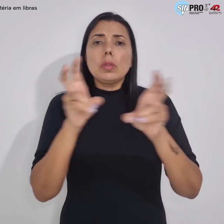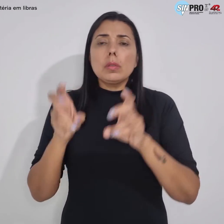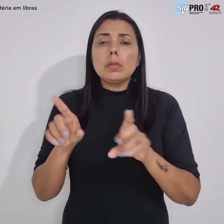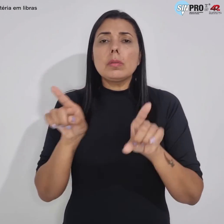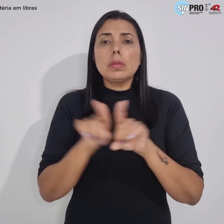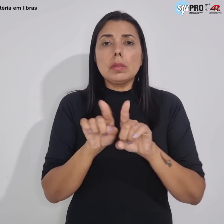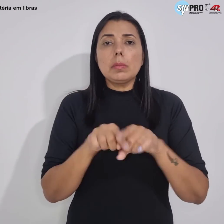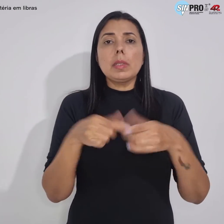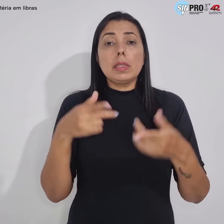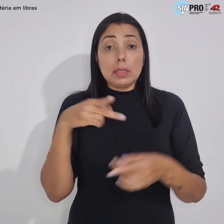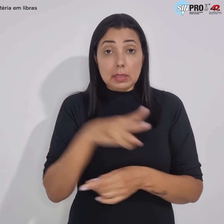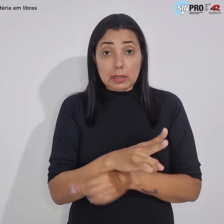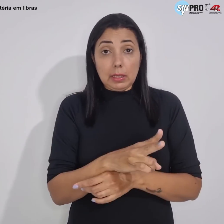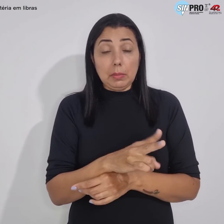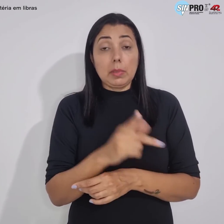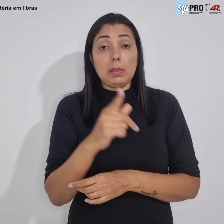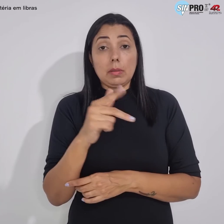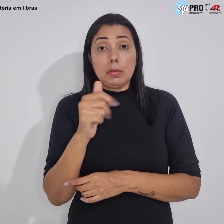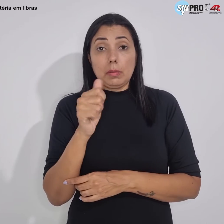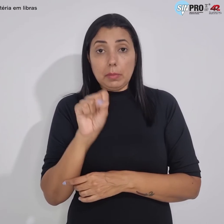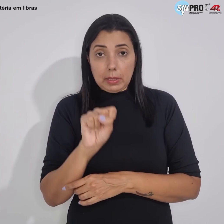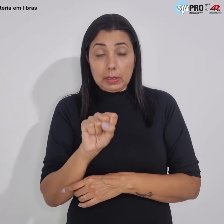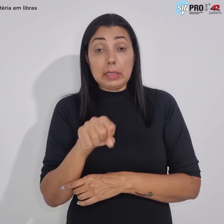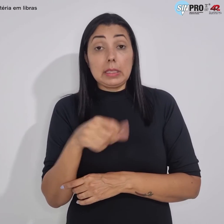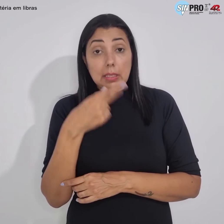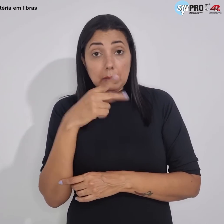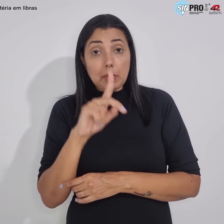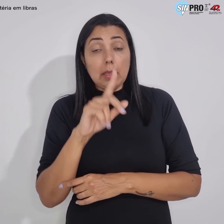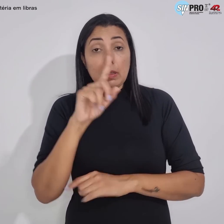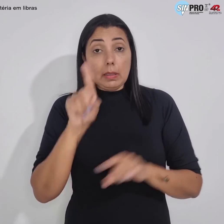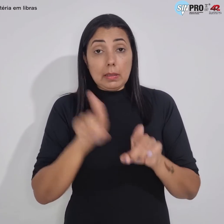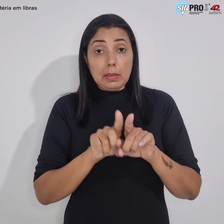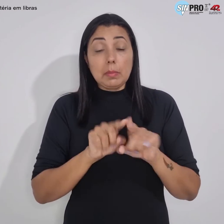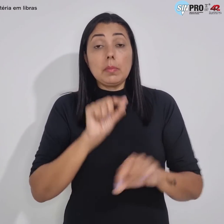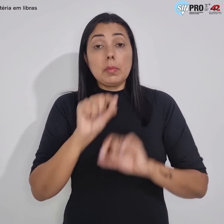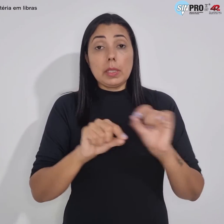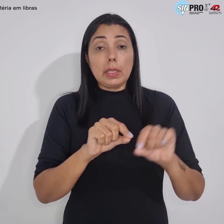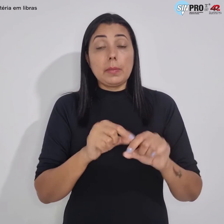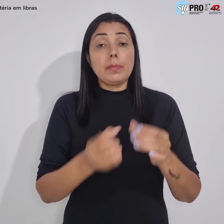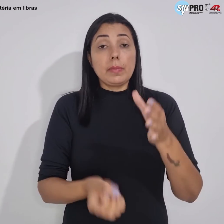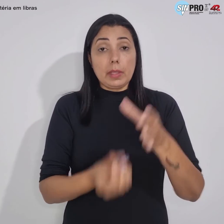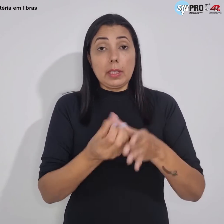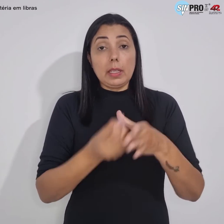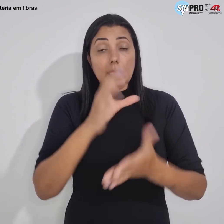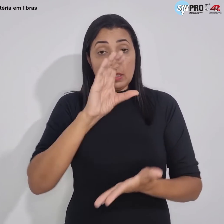estão constantes no PAS e para além disso formam cidadãos.